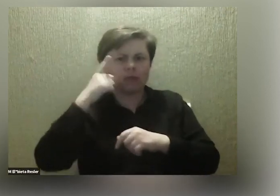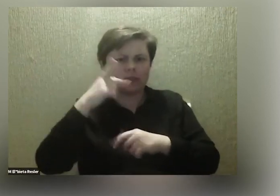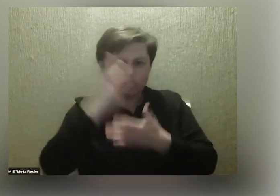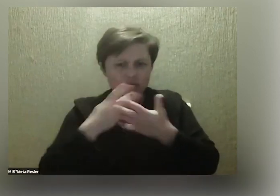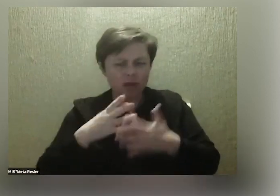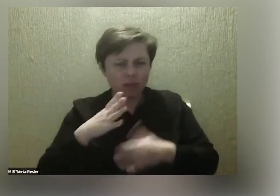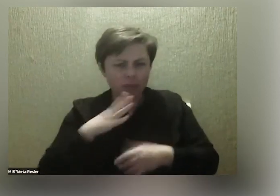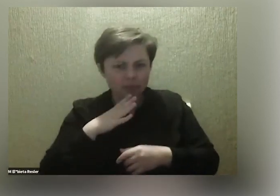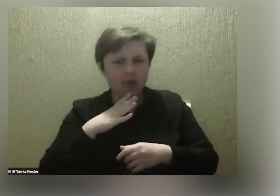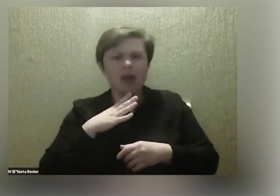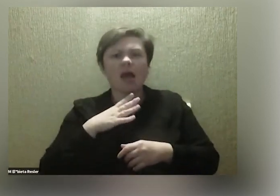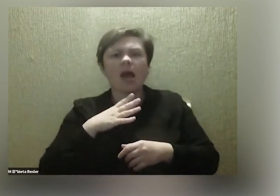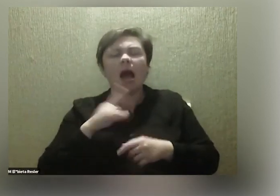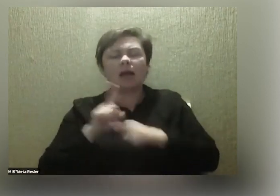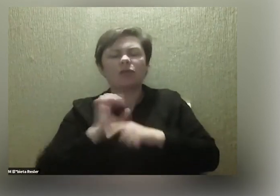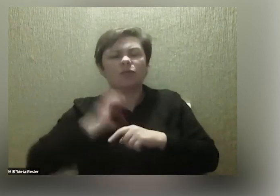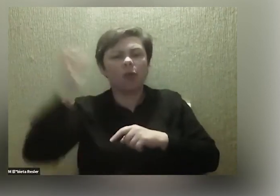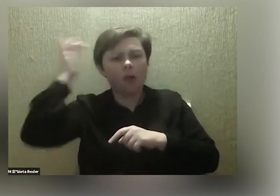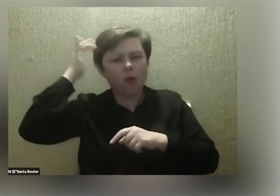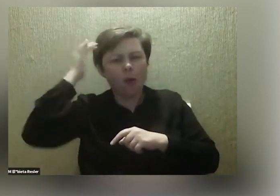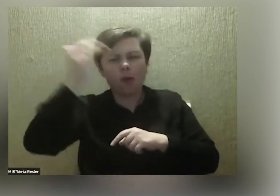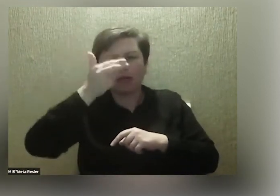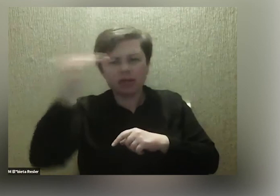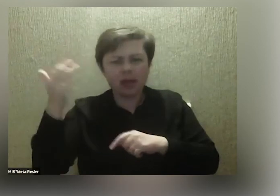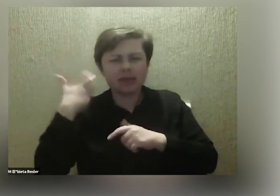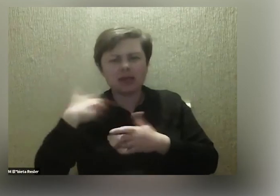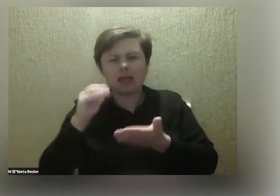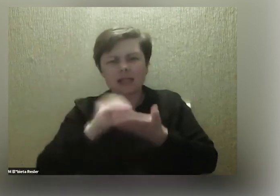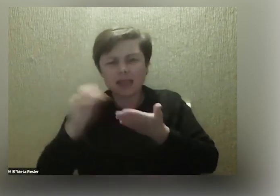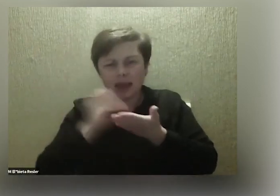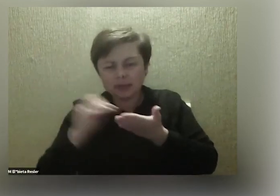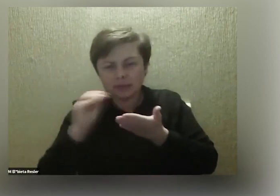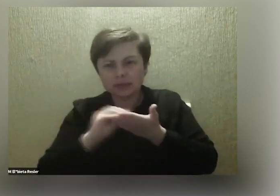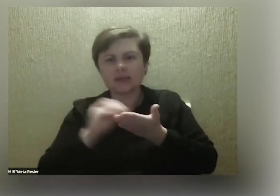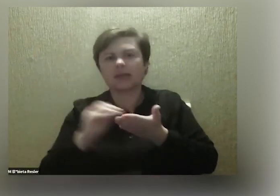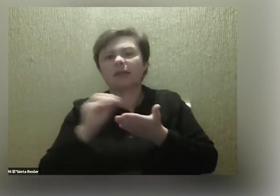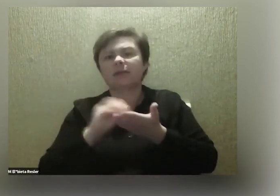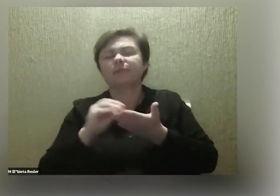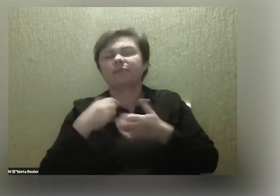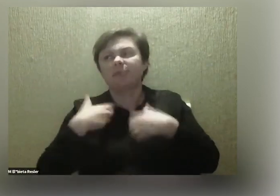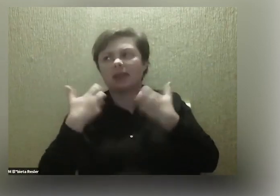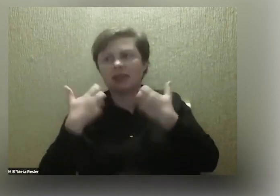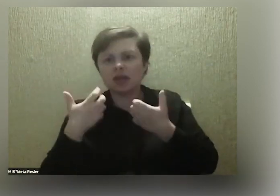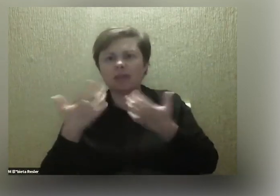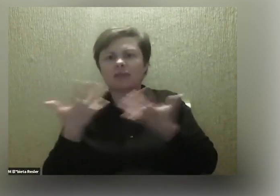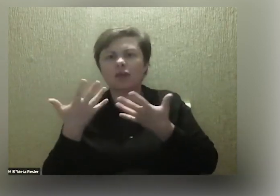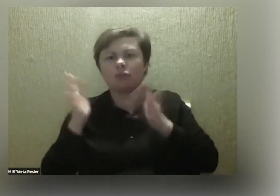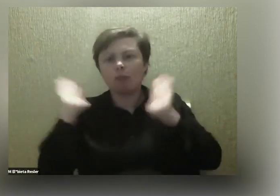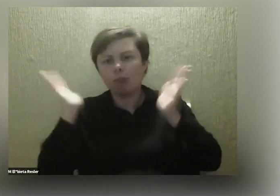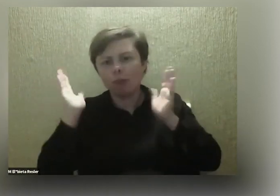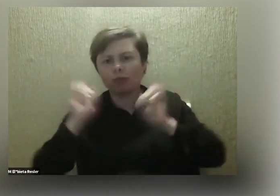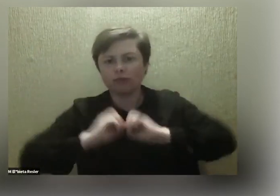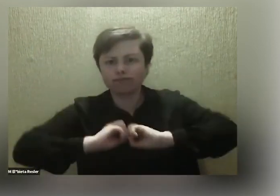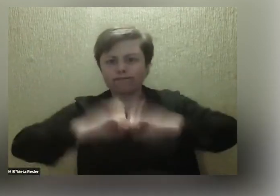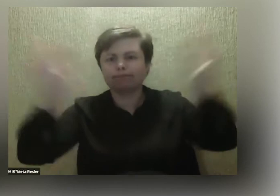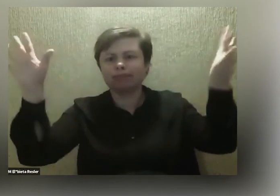ale mam w głowie jeden temat, o którym chciałabym napisać i chciałabym to gdzieś później szerzej